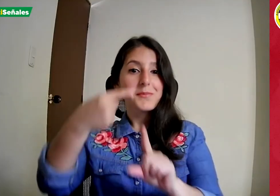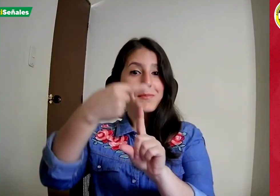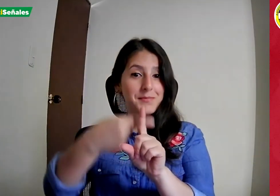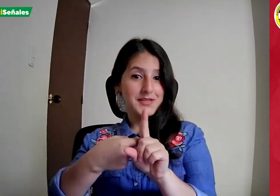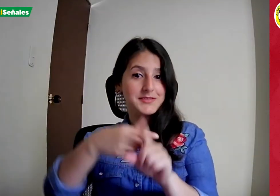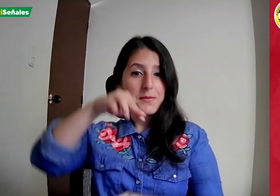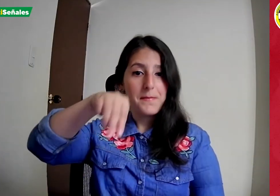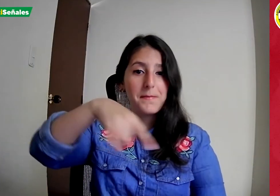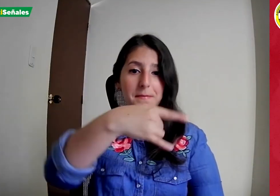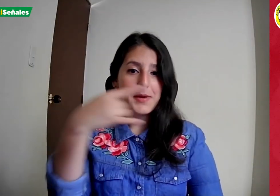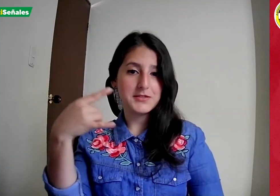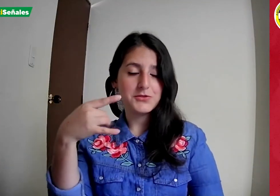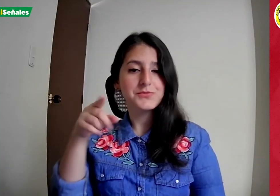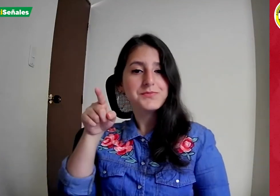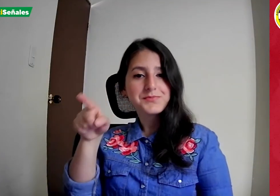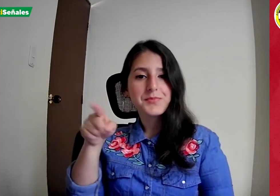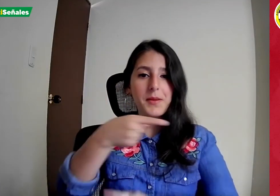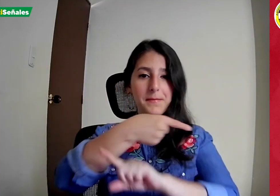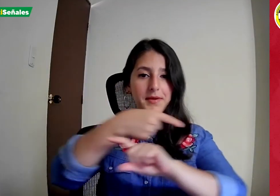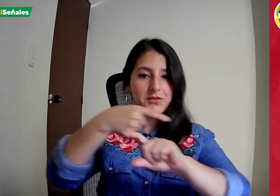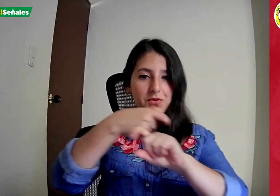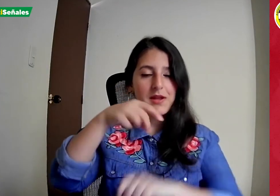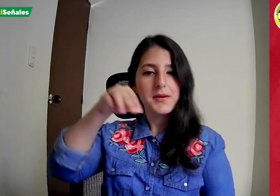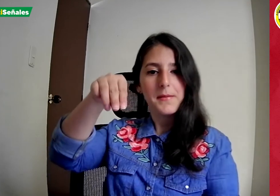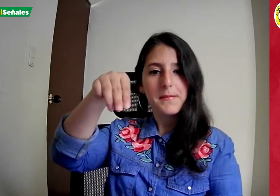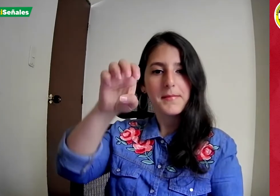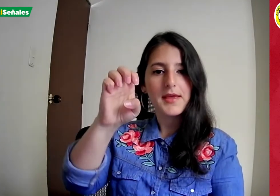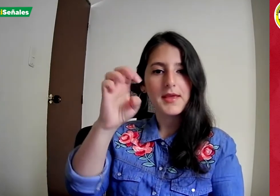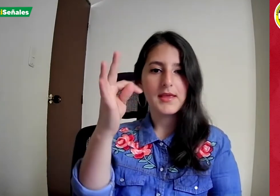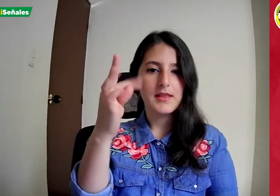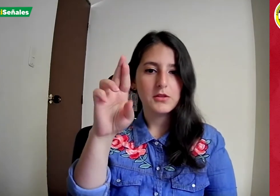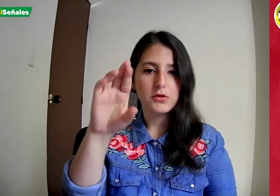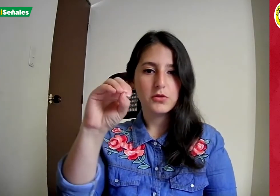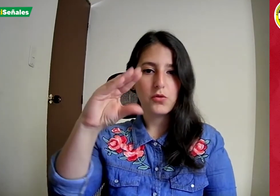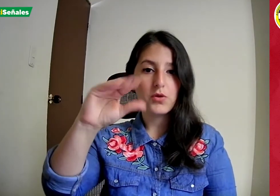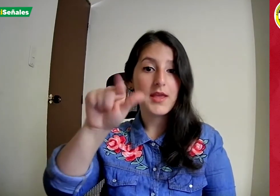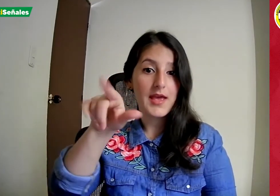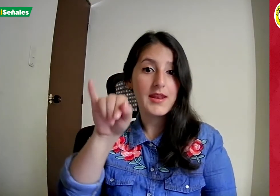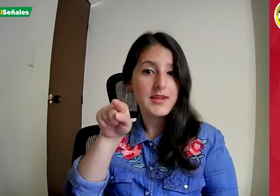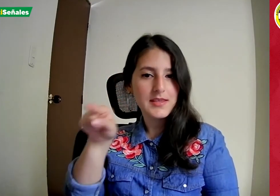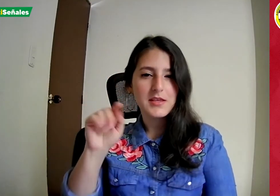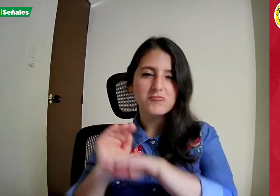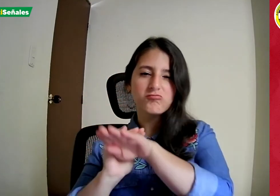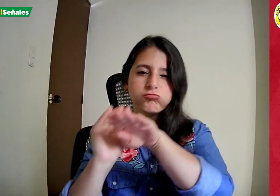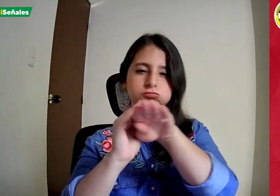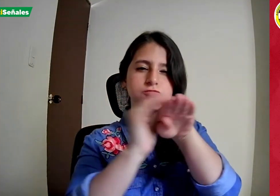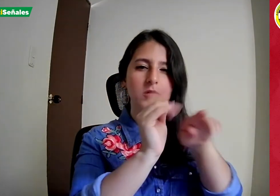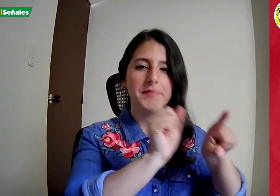En el mes de marzo, Metro Cali hizo una invitación a los diferentes representantes de las discapacidades para socializar los diferentes